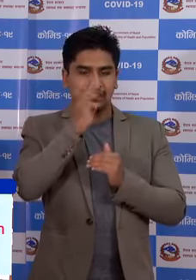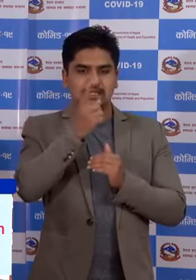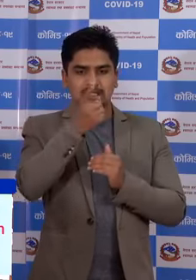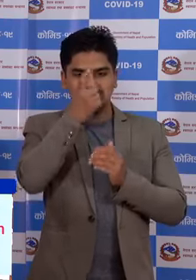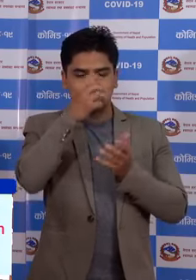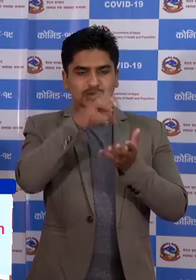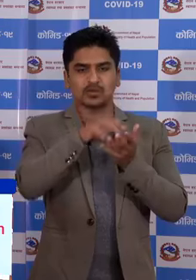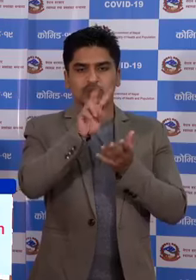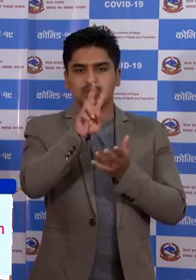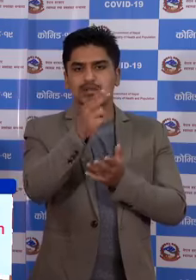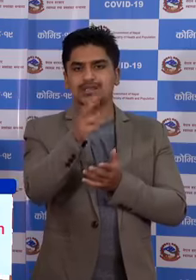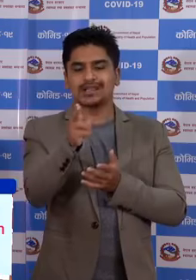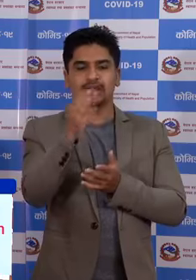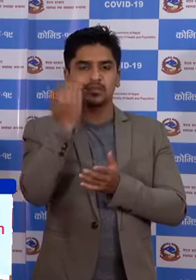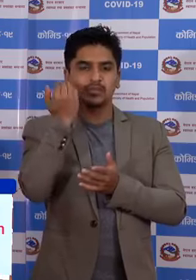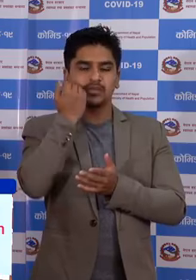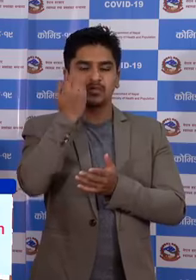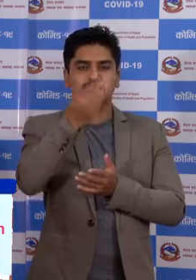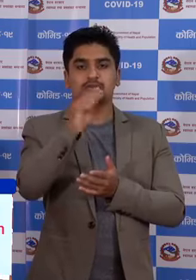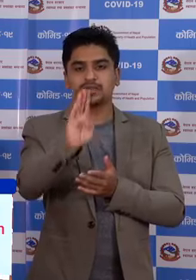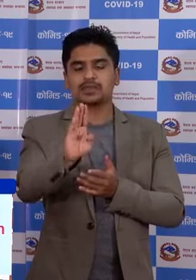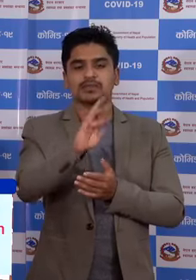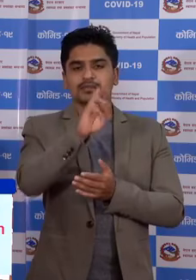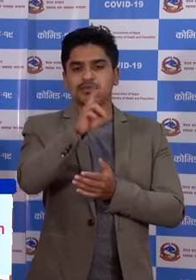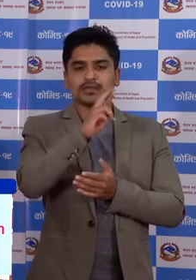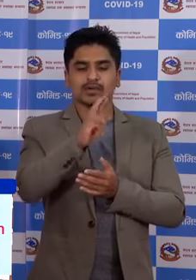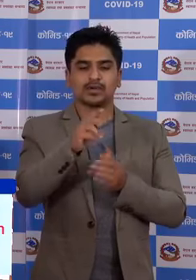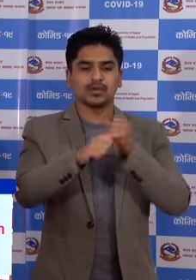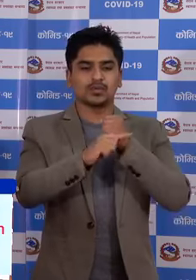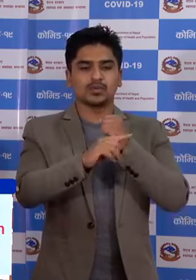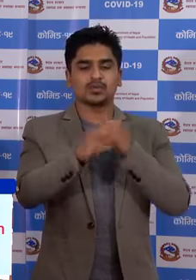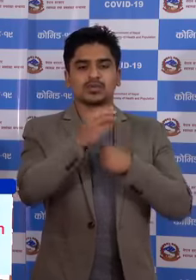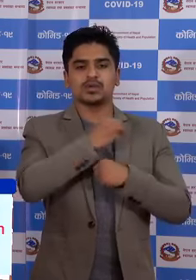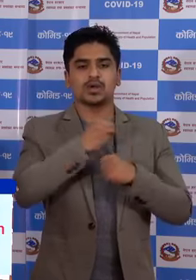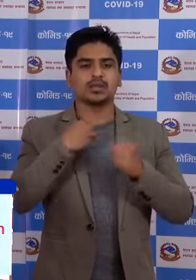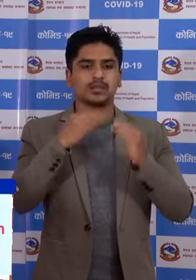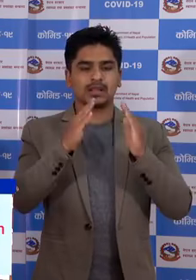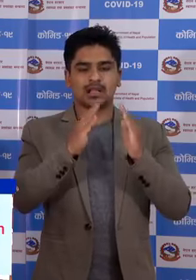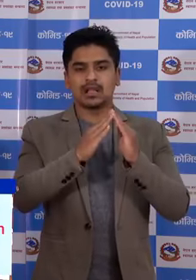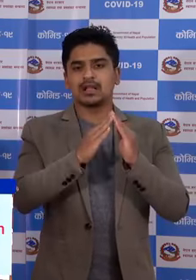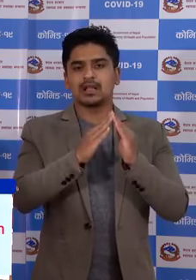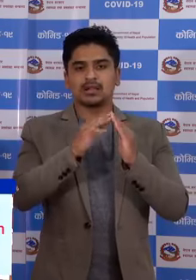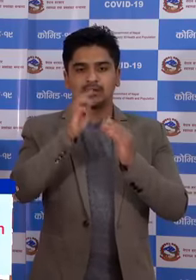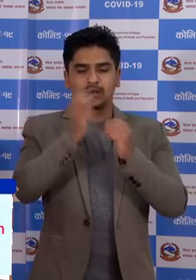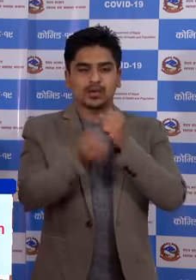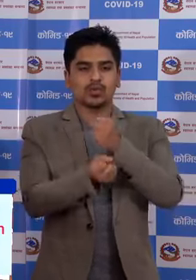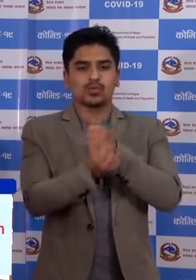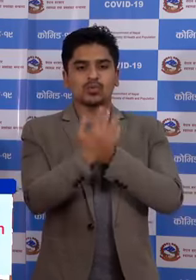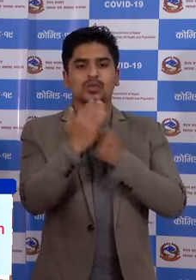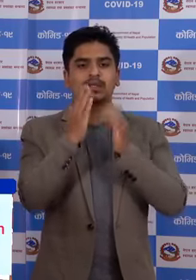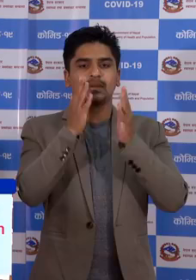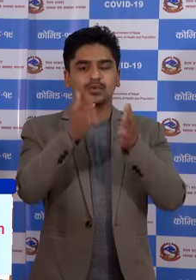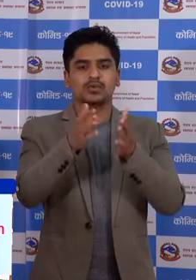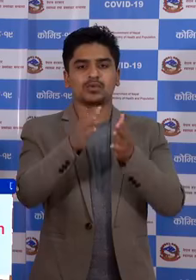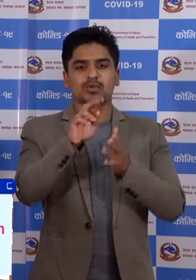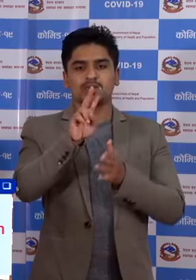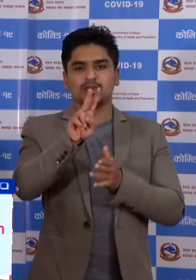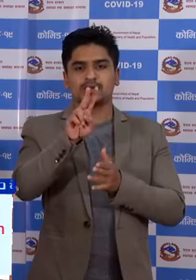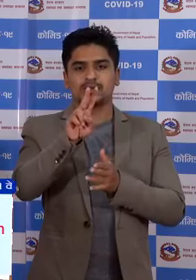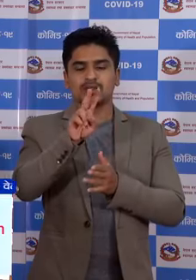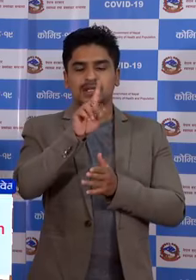को दुई जना पुरू सुनूंचा रग कोशी अस्पताल पर्योक्साला में उदैपूर को तेईश